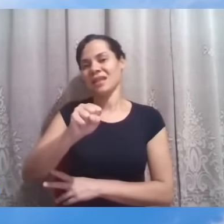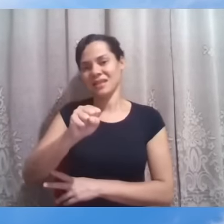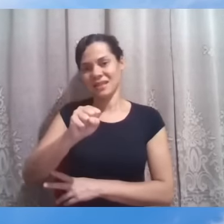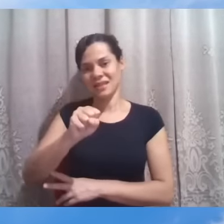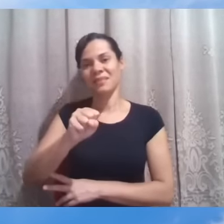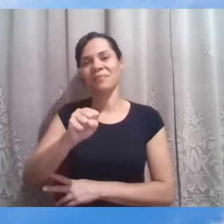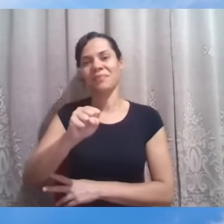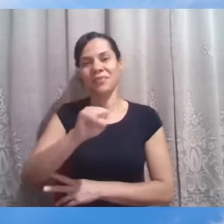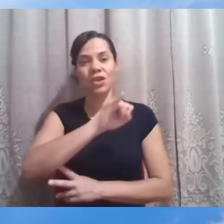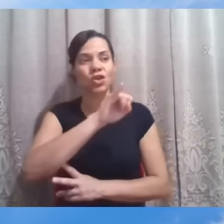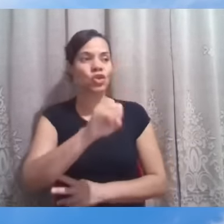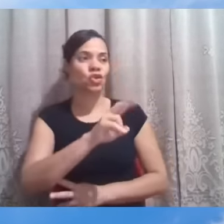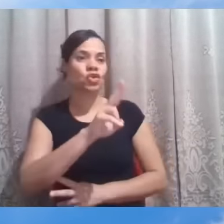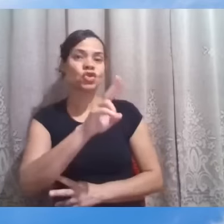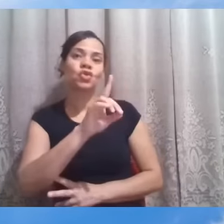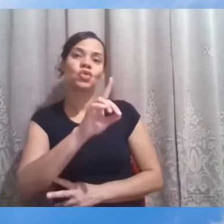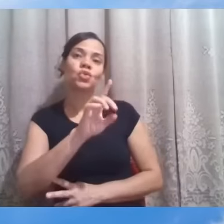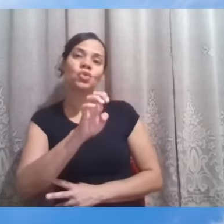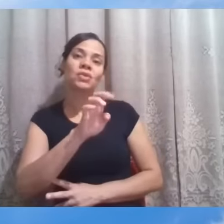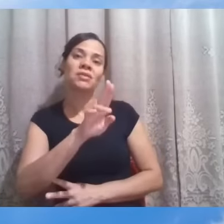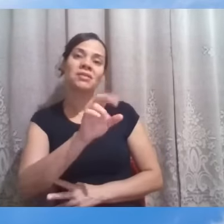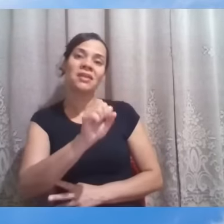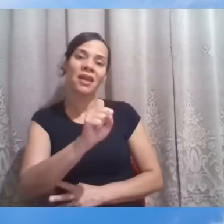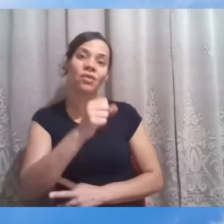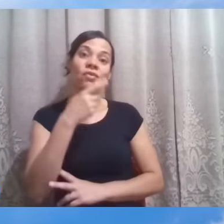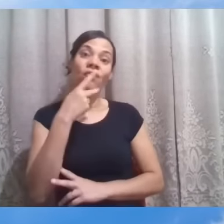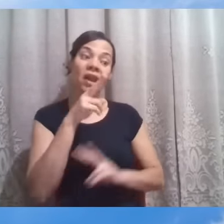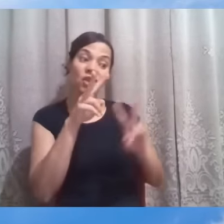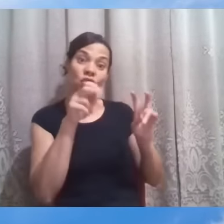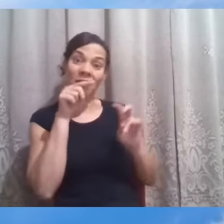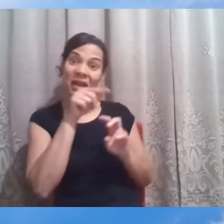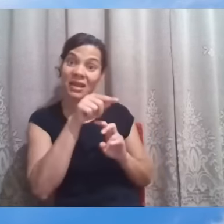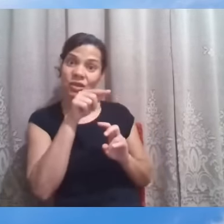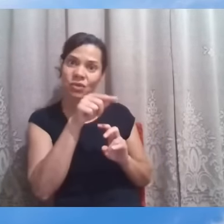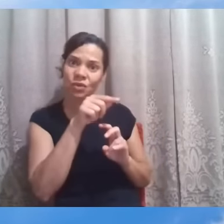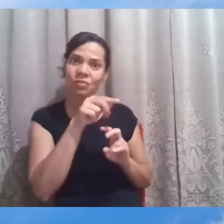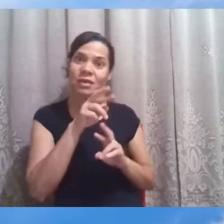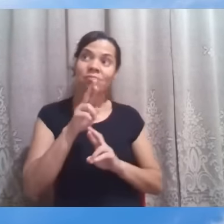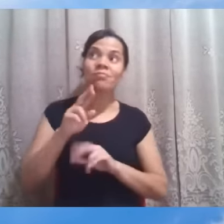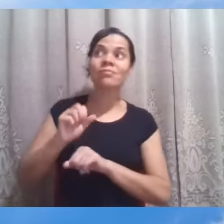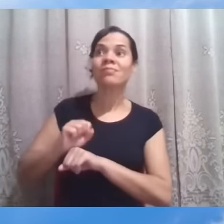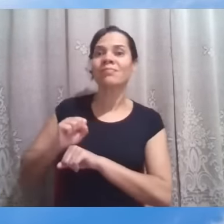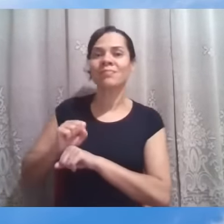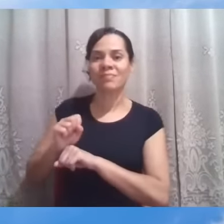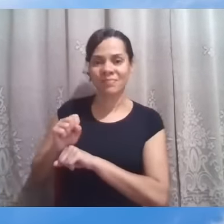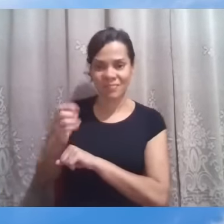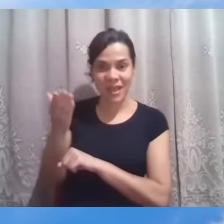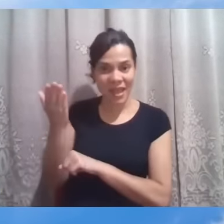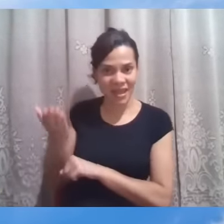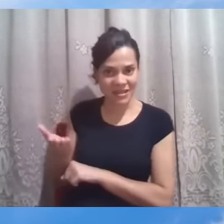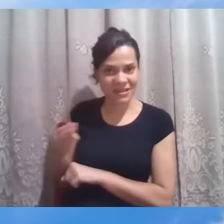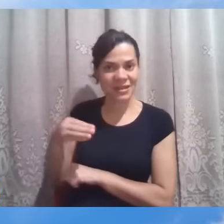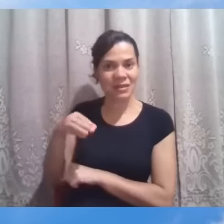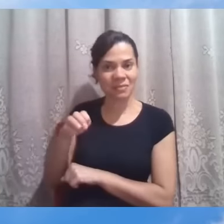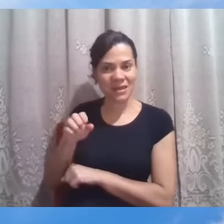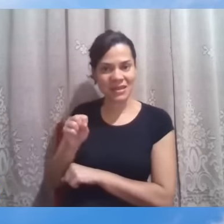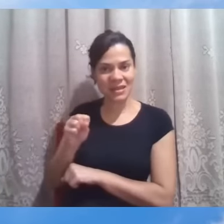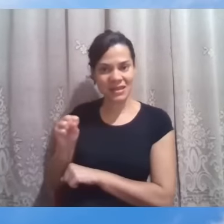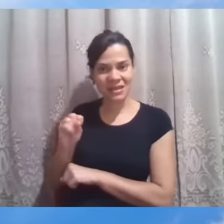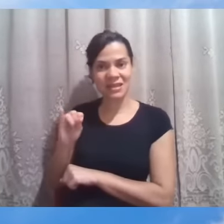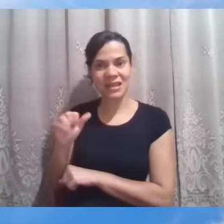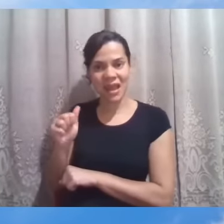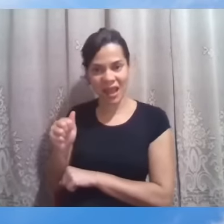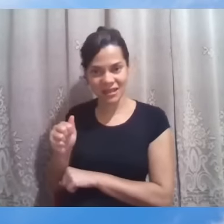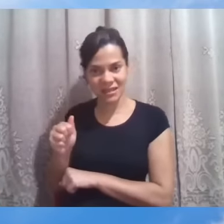entre si na expectativa do Messias. E enquanto os próprios judeus oscilavam em reconhecer o mestre como tal,